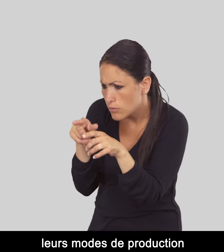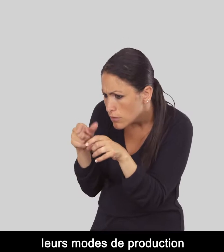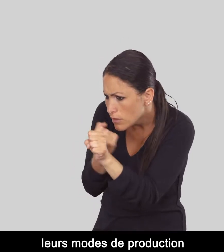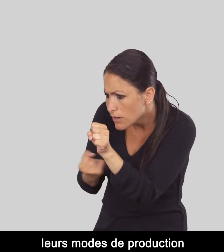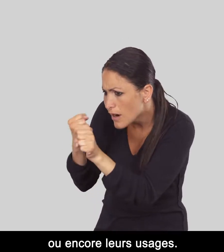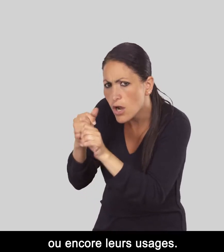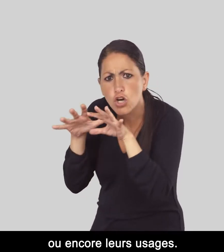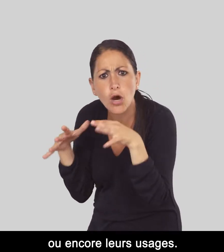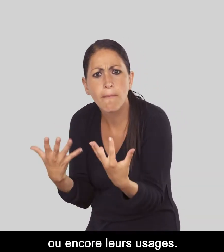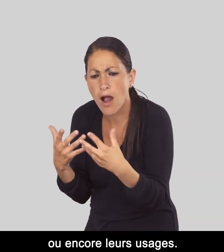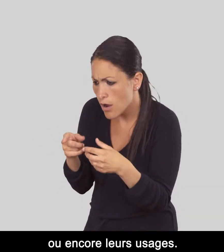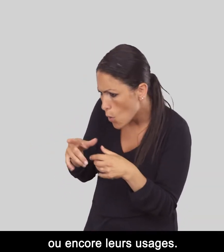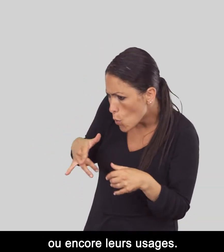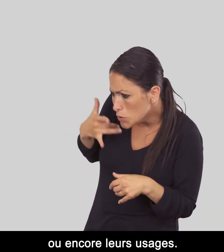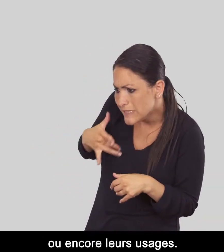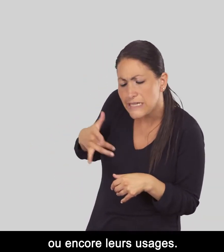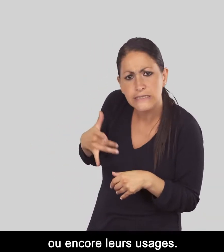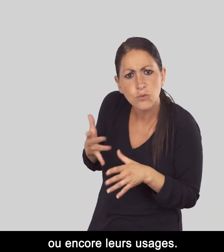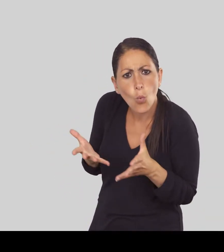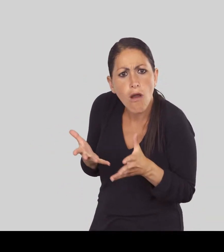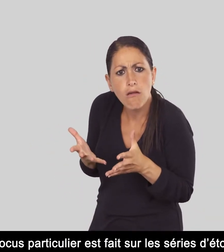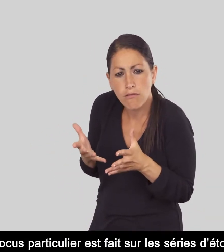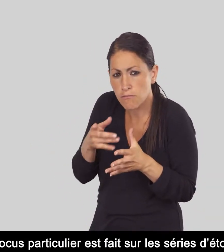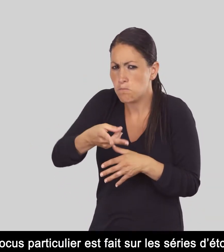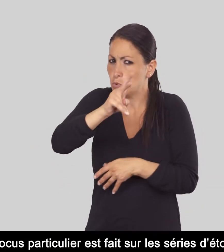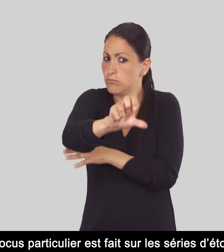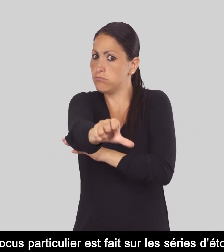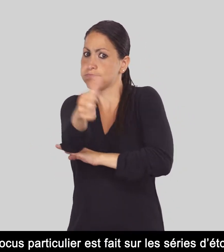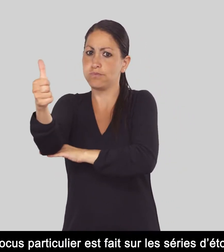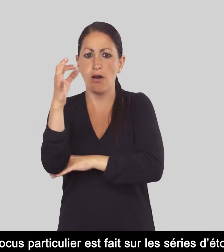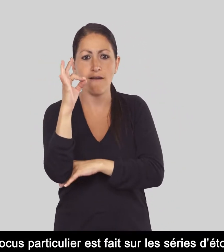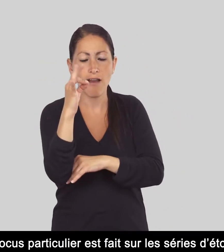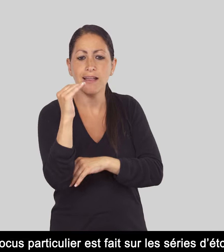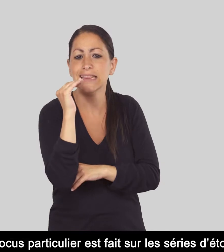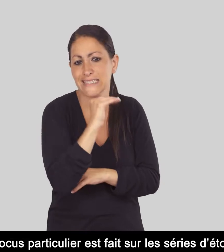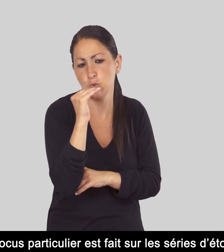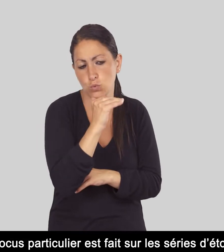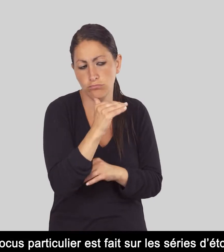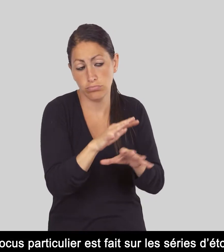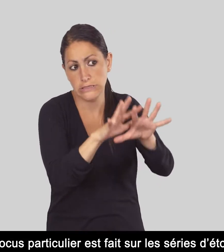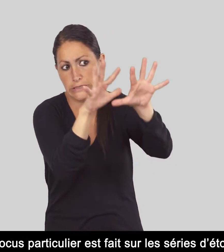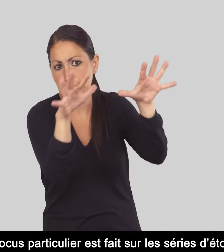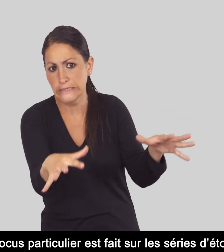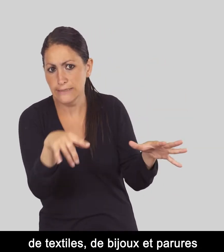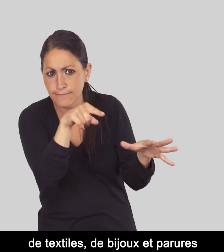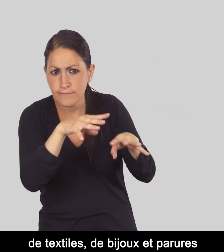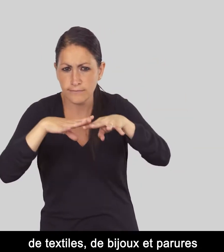production ou encore leurs usages. Un focus particulier est fait sur les séries d'étoffes, de